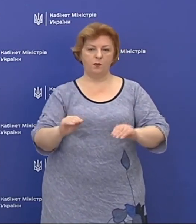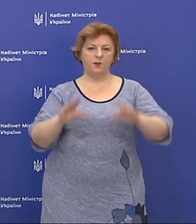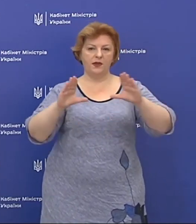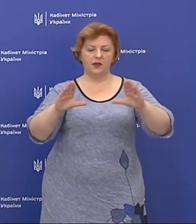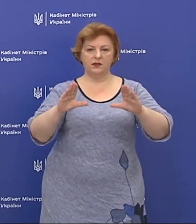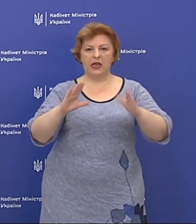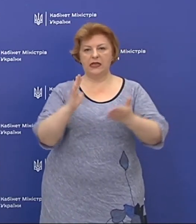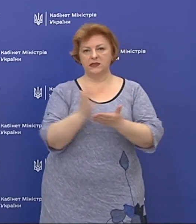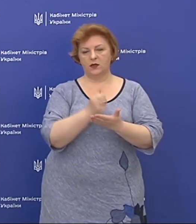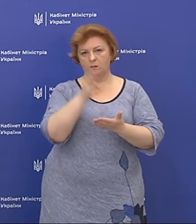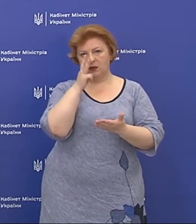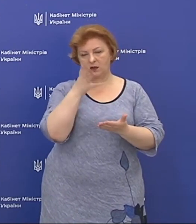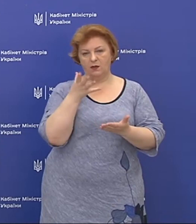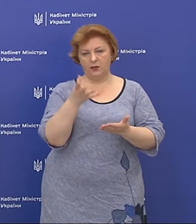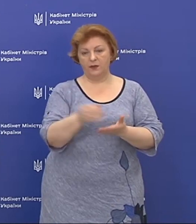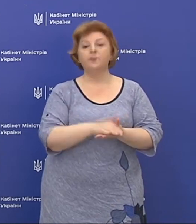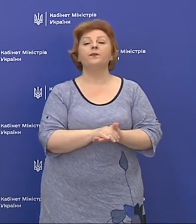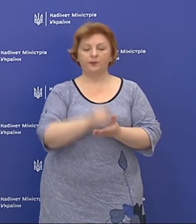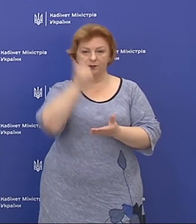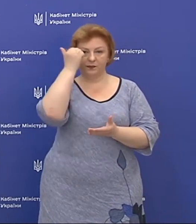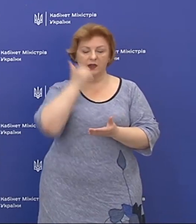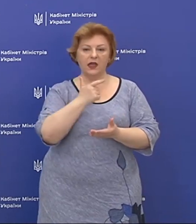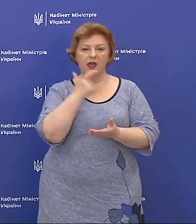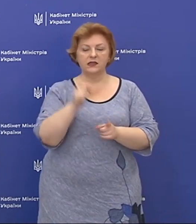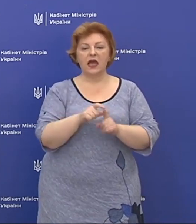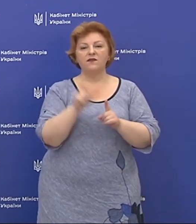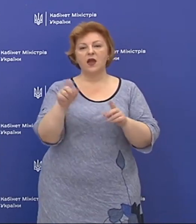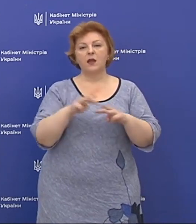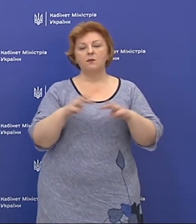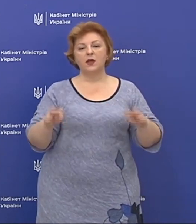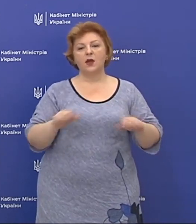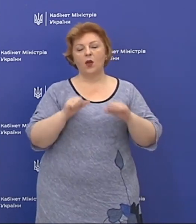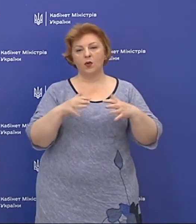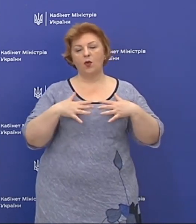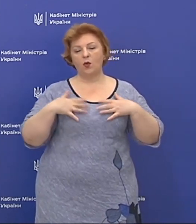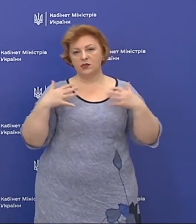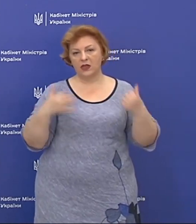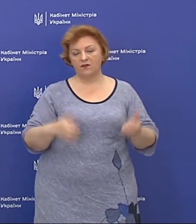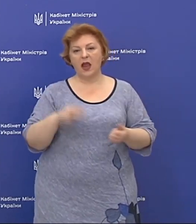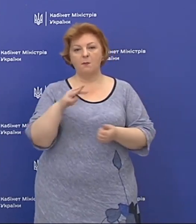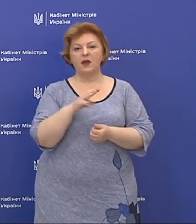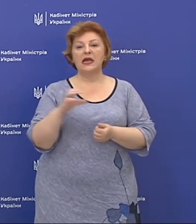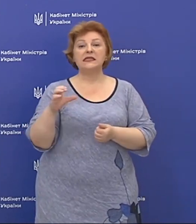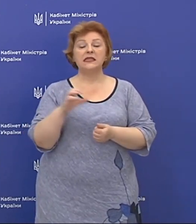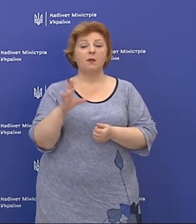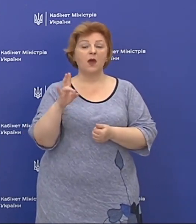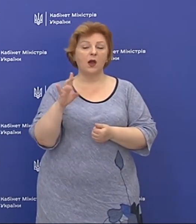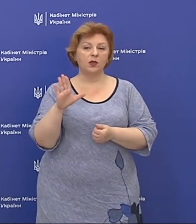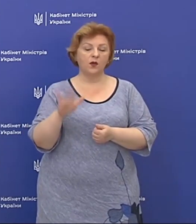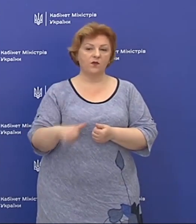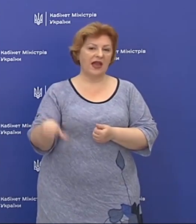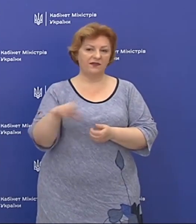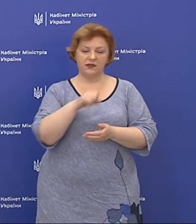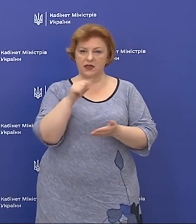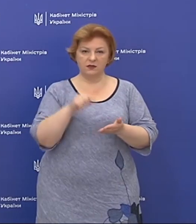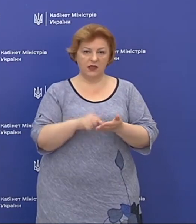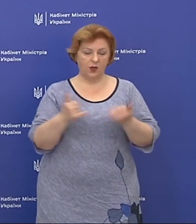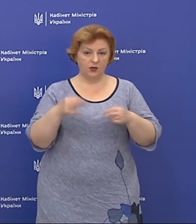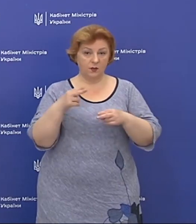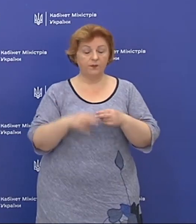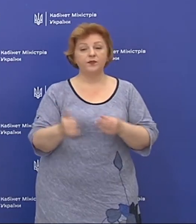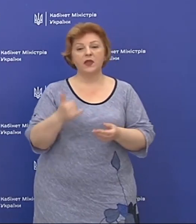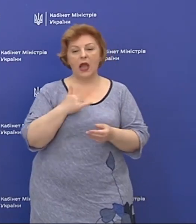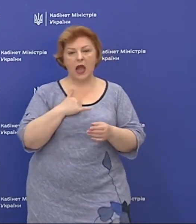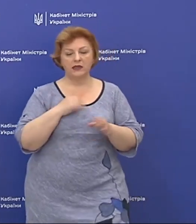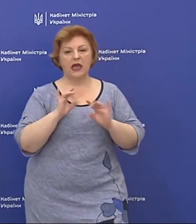заробітна плата. Ми дякуємо за відповіді міністру охорони здоров'я Максиму Степанову. Це всі запитання до нього на сьогодні, але